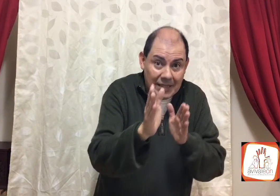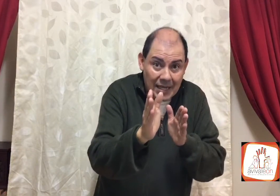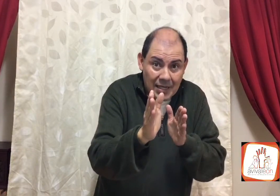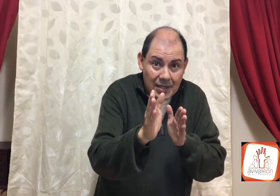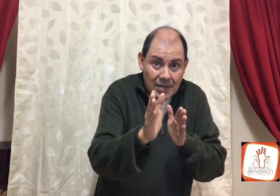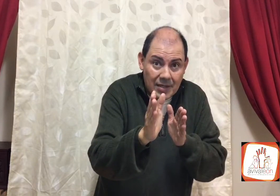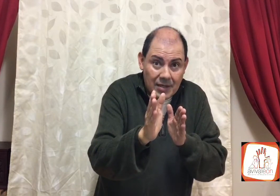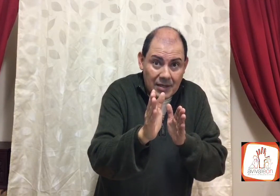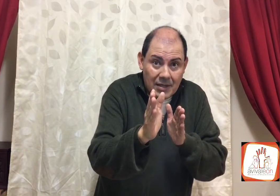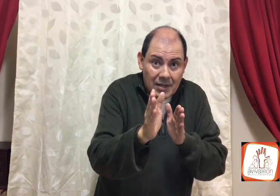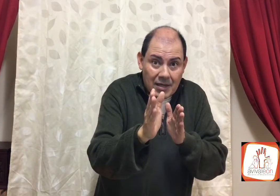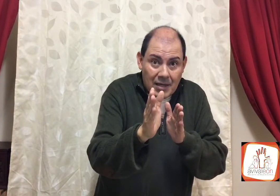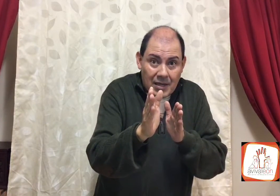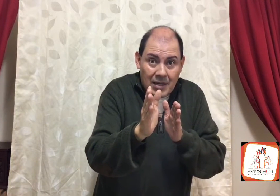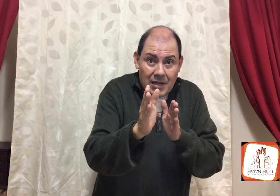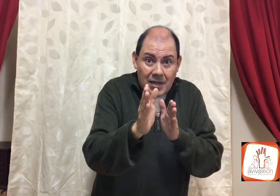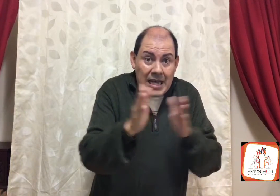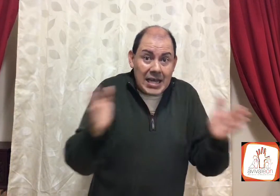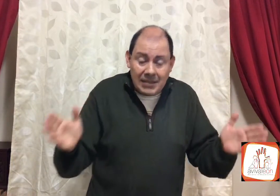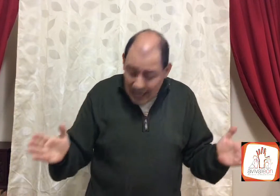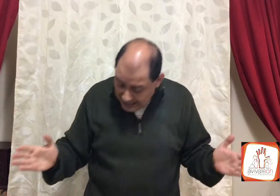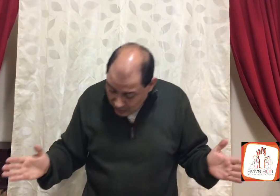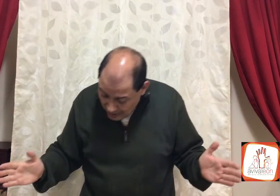ahí, y ahí está la historia,